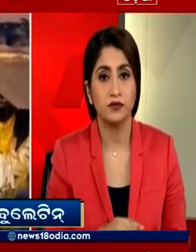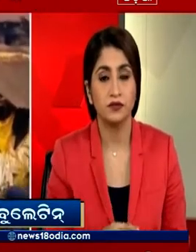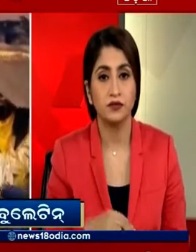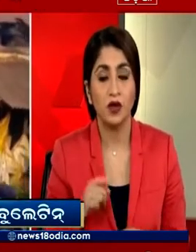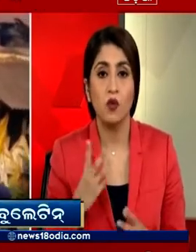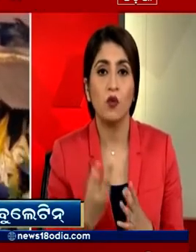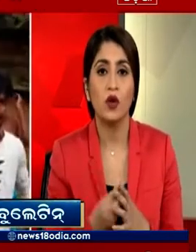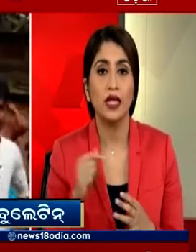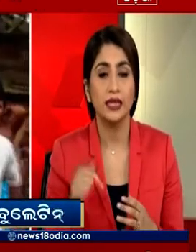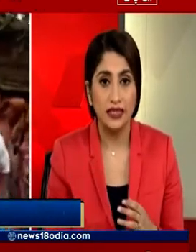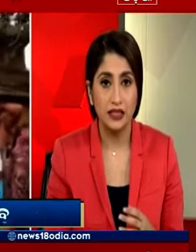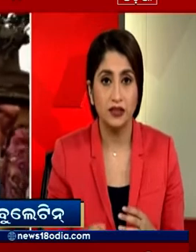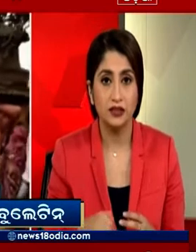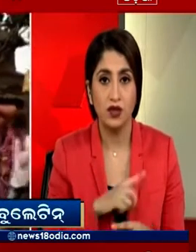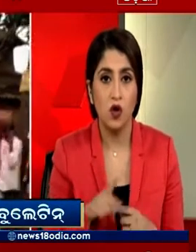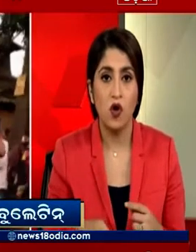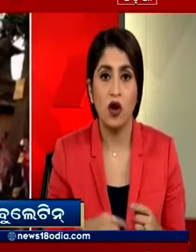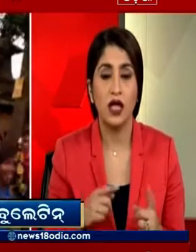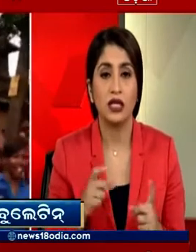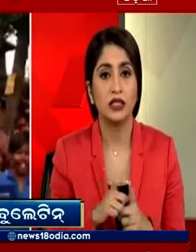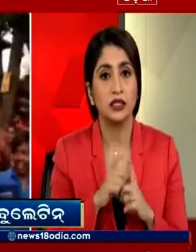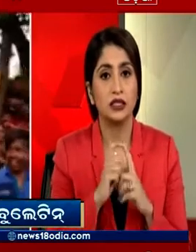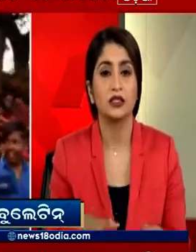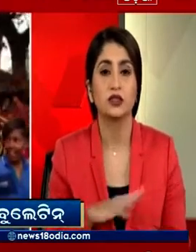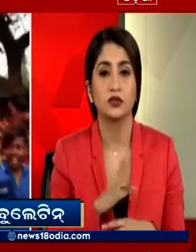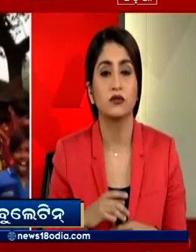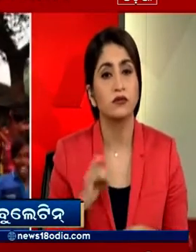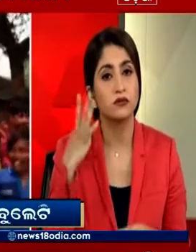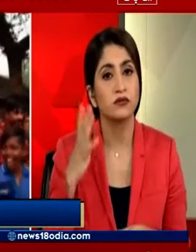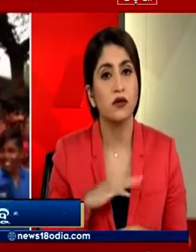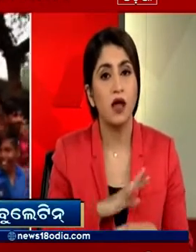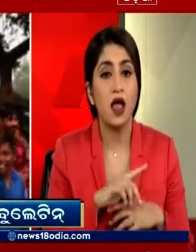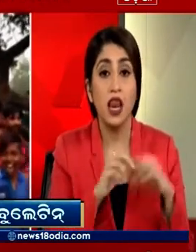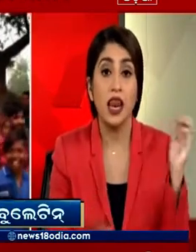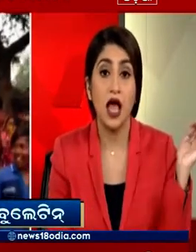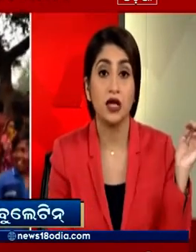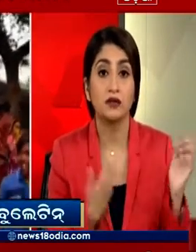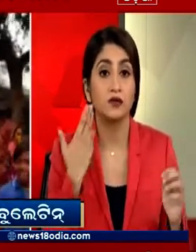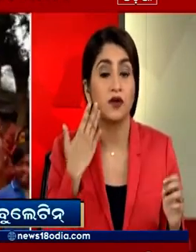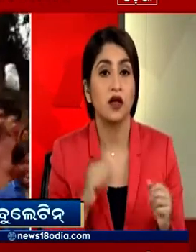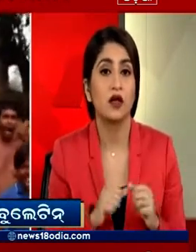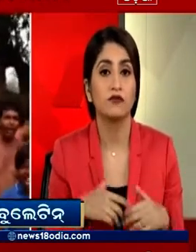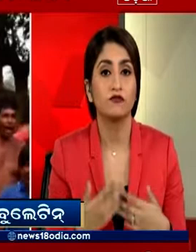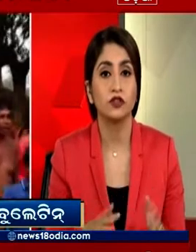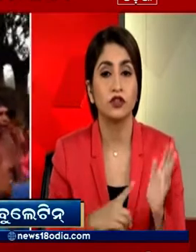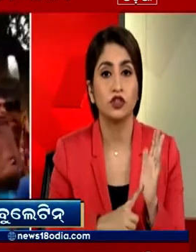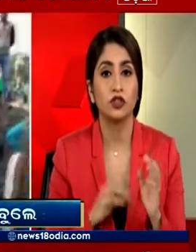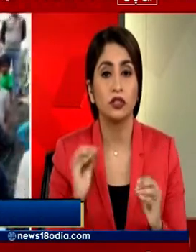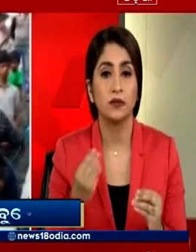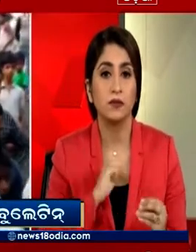दौरान इलाके के लोगों ने उनके खलाफ नारिबाजी भी कि बाद में विधायक के साथ आए कुछ लोग विरोध कर रहे लोगों